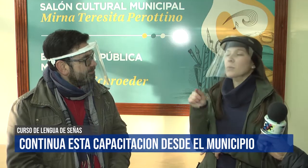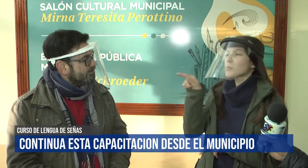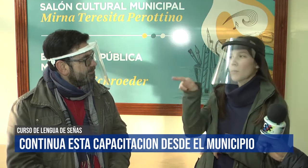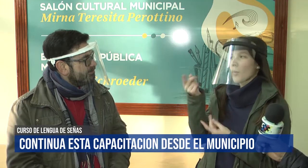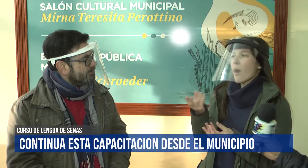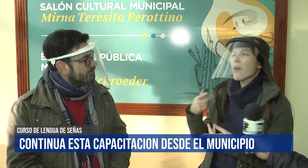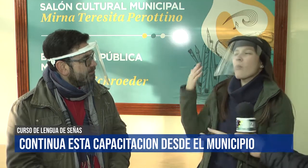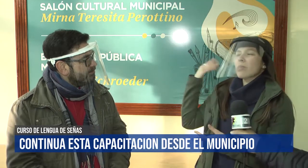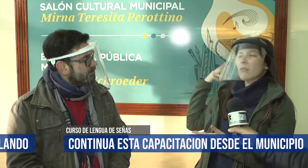enseñanza.